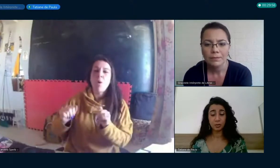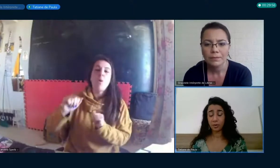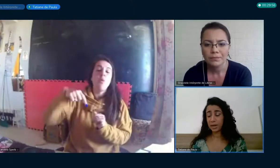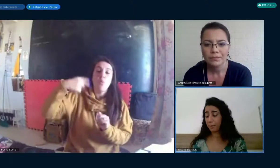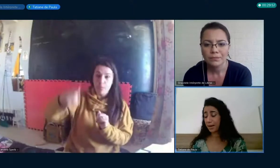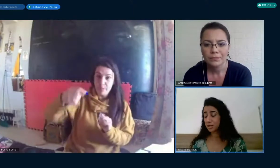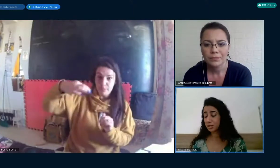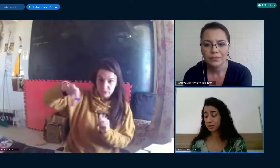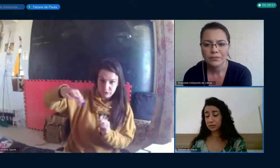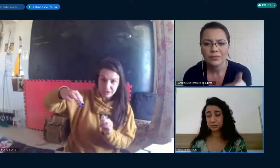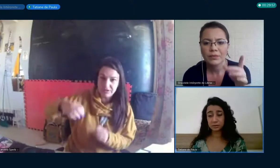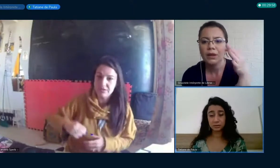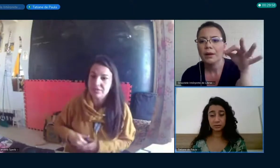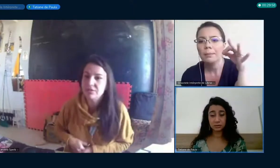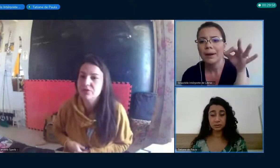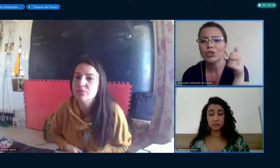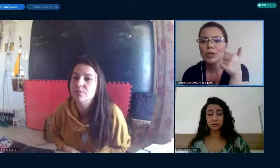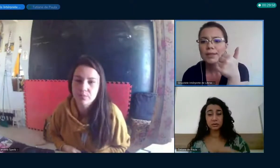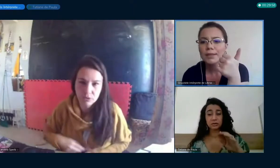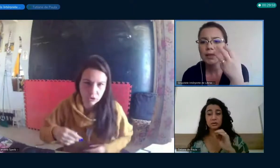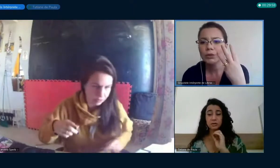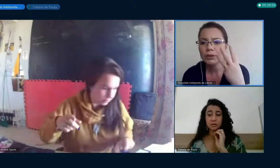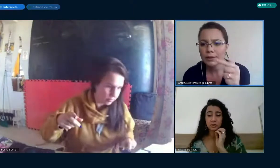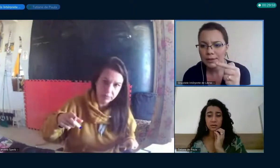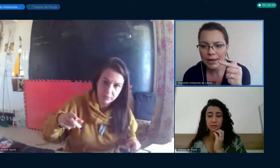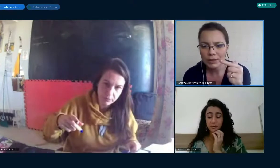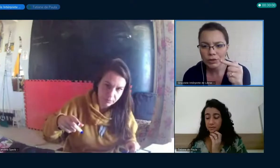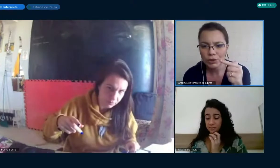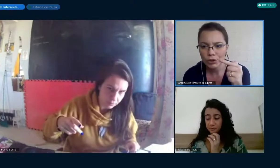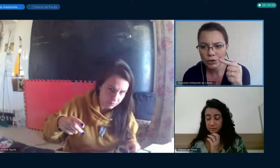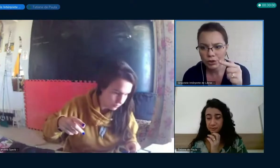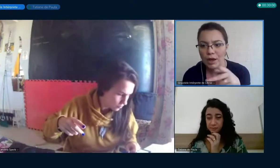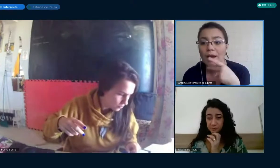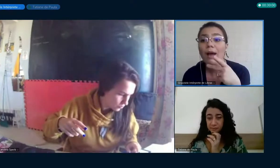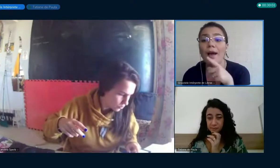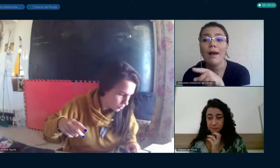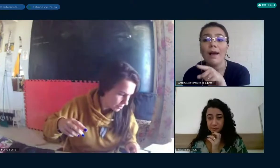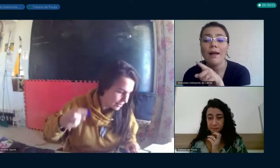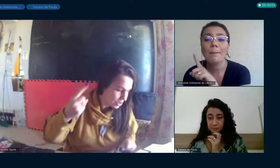Qual que é a página? Página 137?